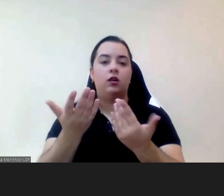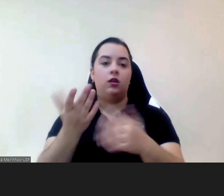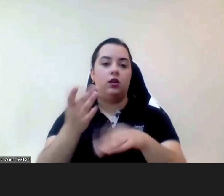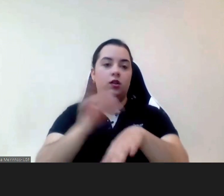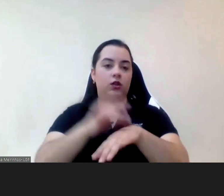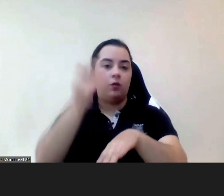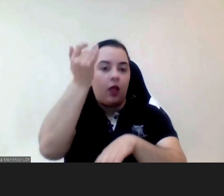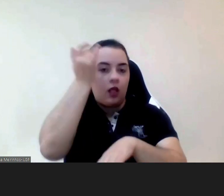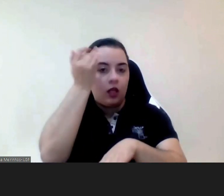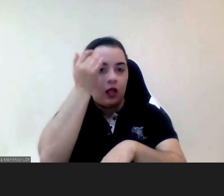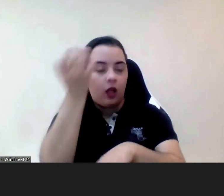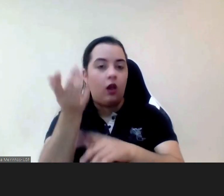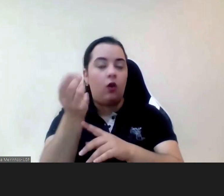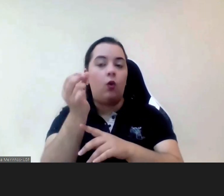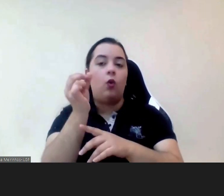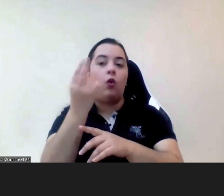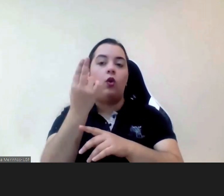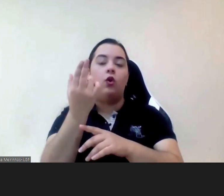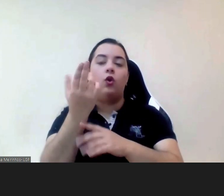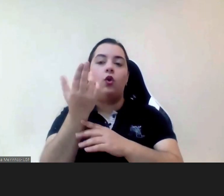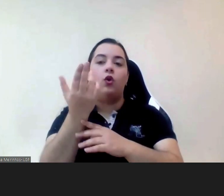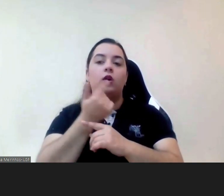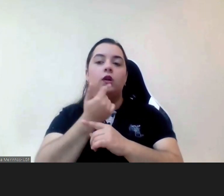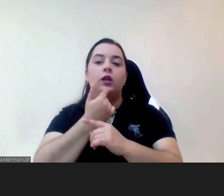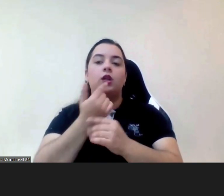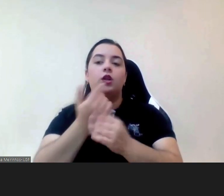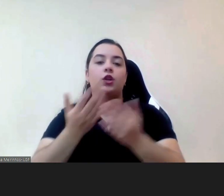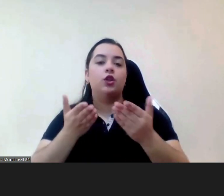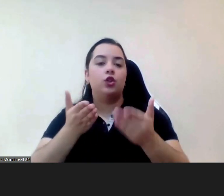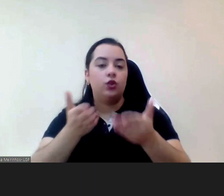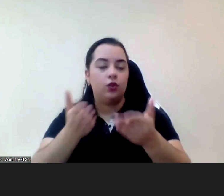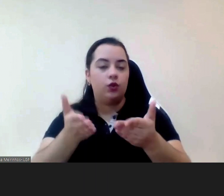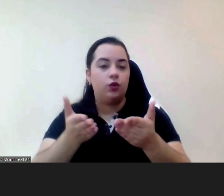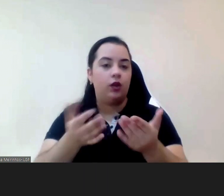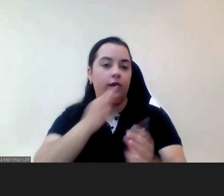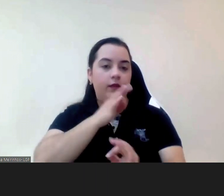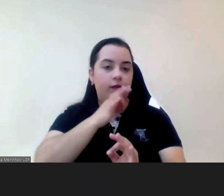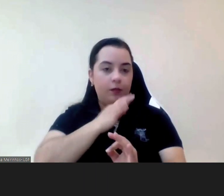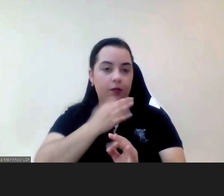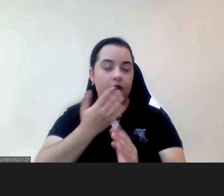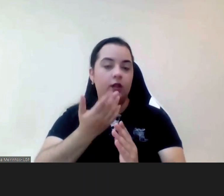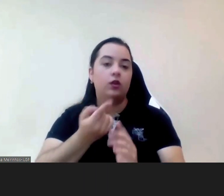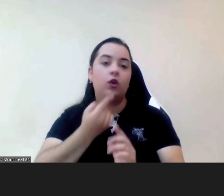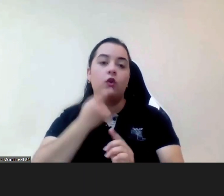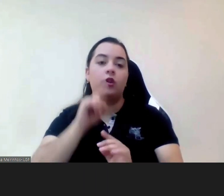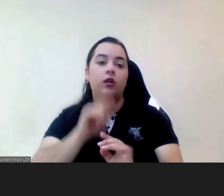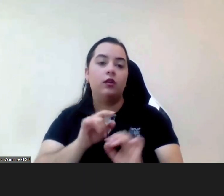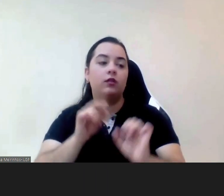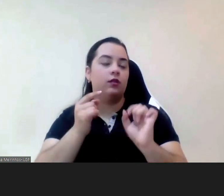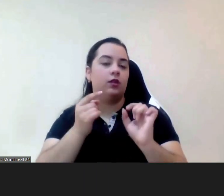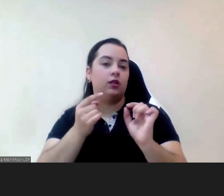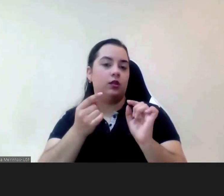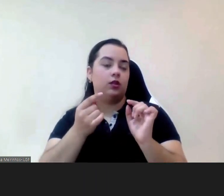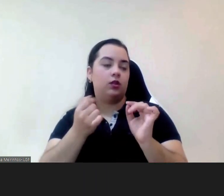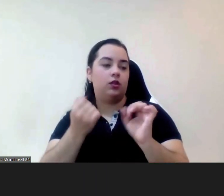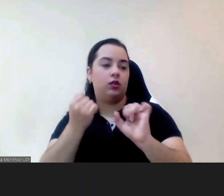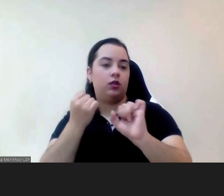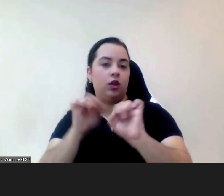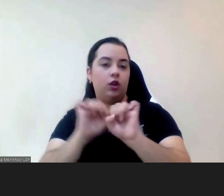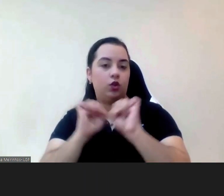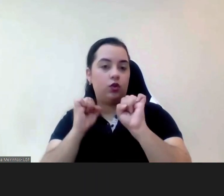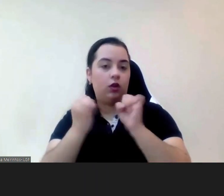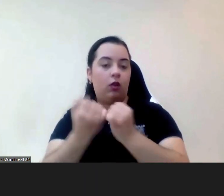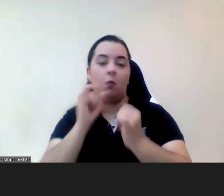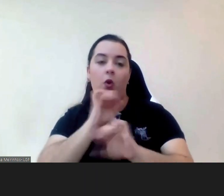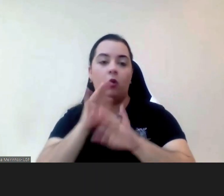nível da reabilitação psicossocial no apoio às famílias na intervenção comunitária e dando